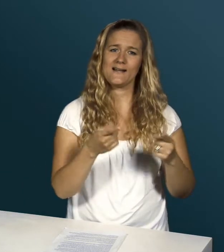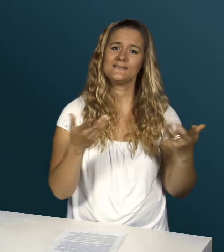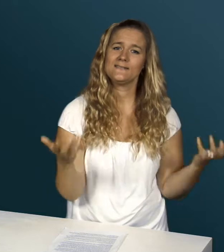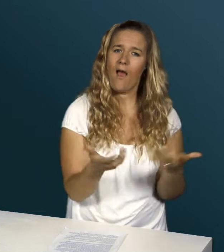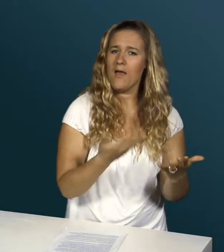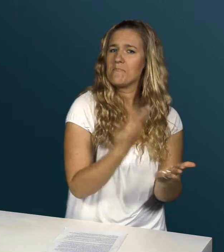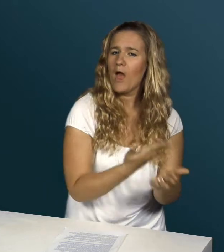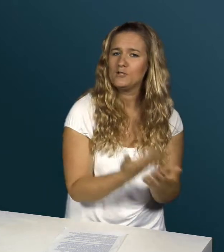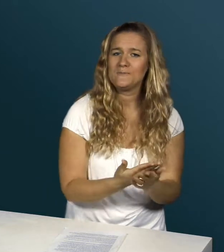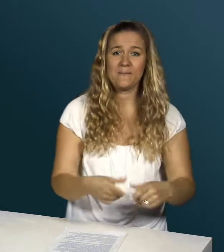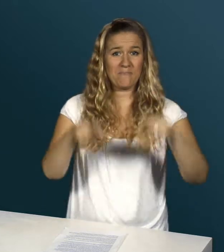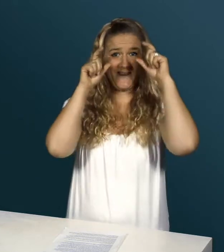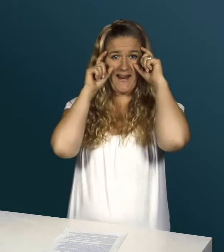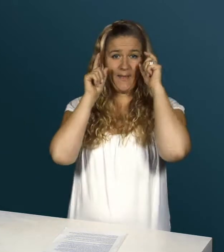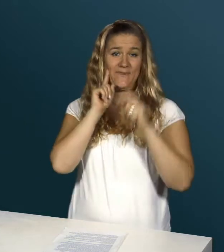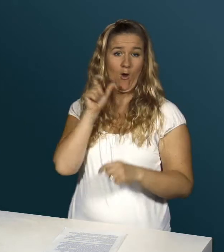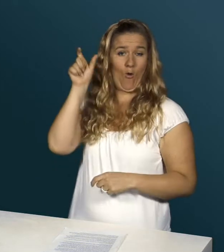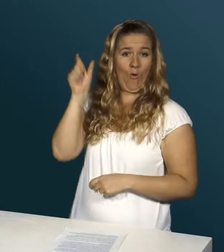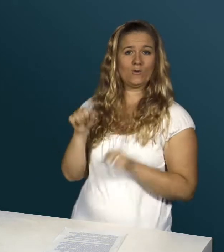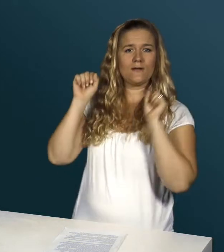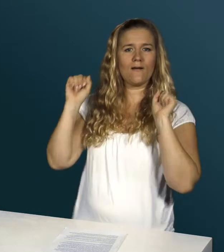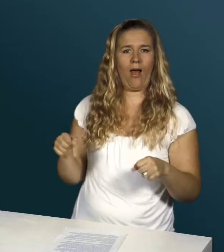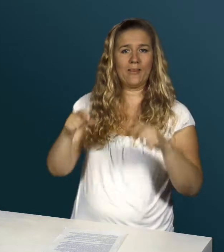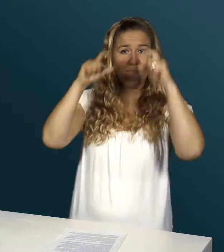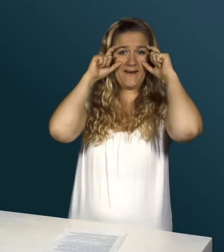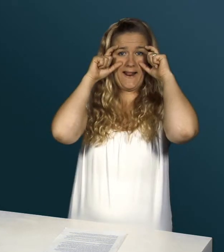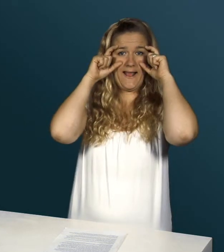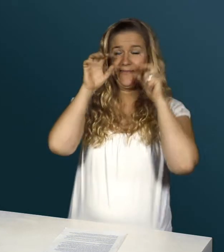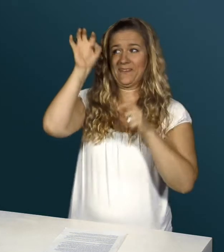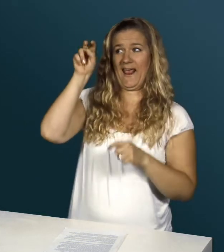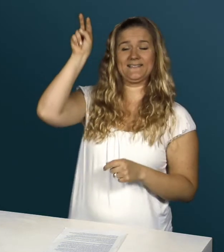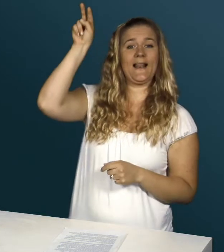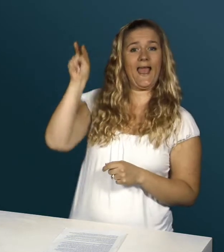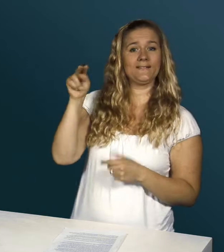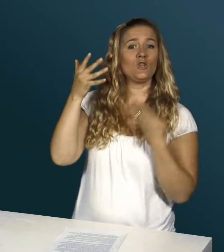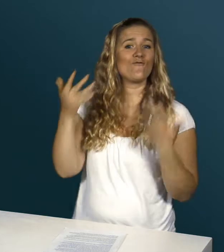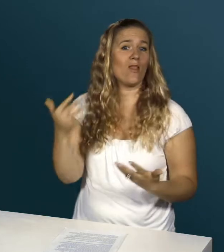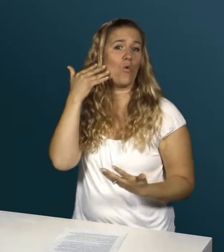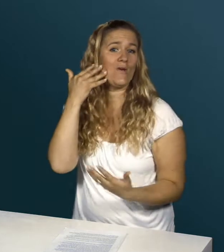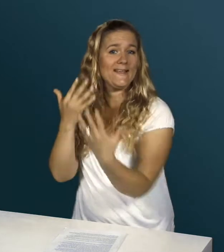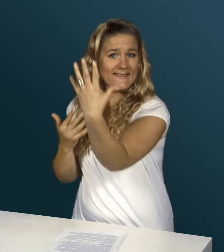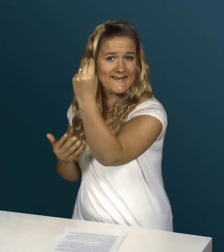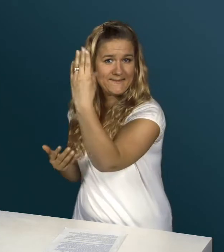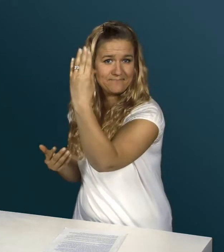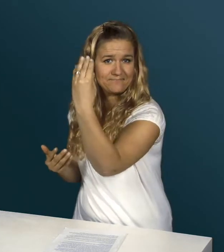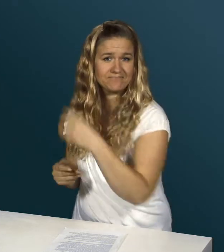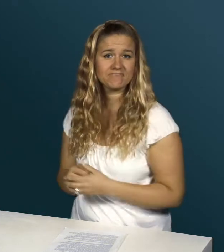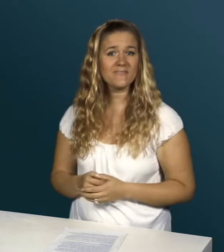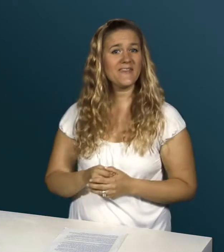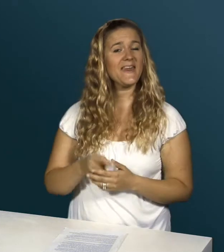auf einem Monitor gelesen werden kann. Auch anderes hat er entwickelt, beispielsweise eine Brille, mit welcher Gehörlose das Gesagte